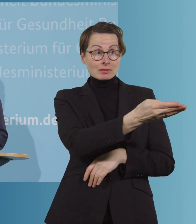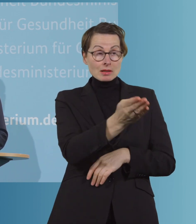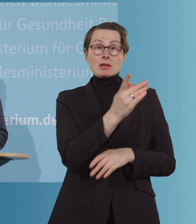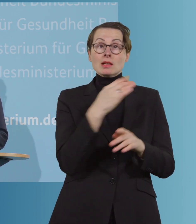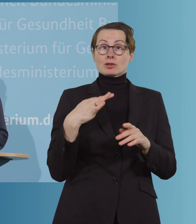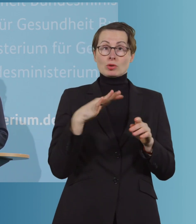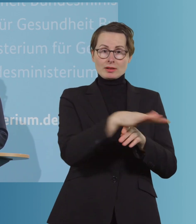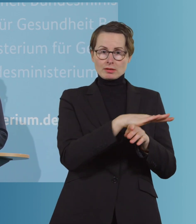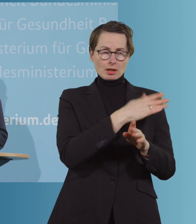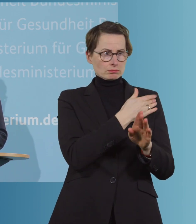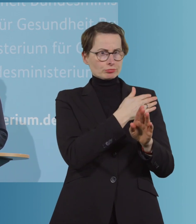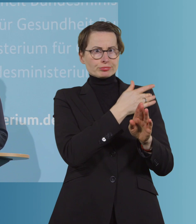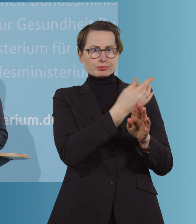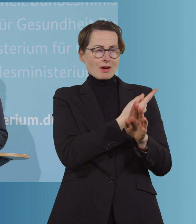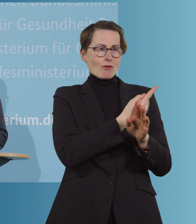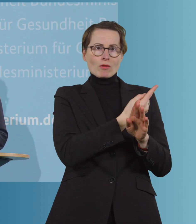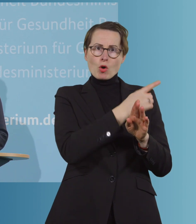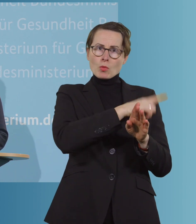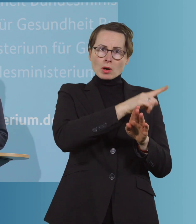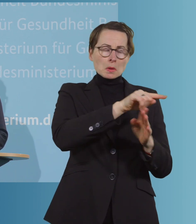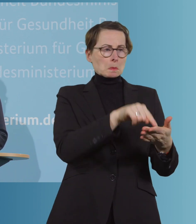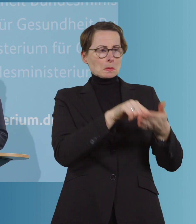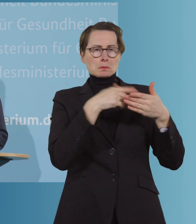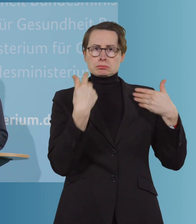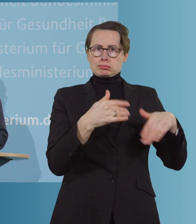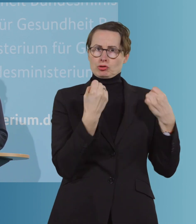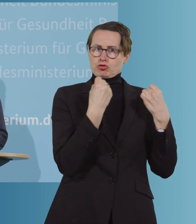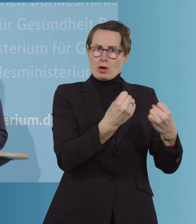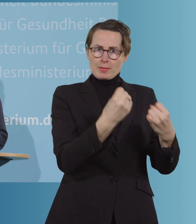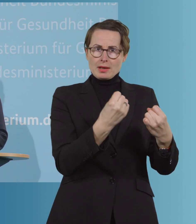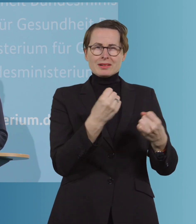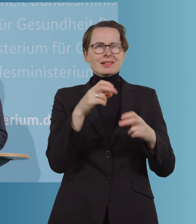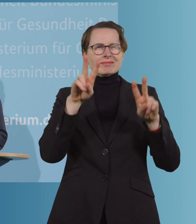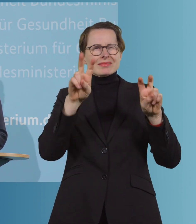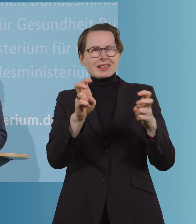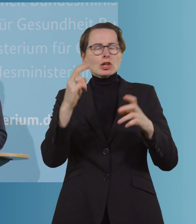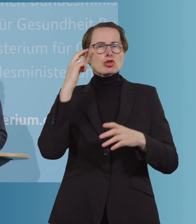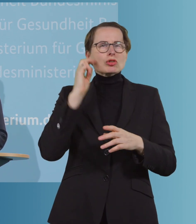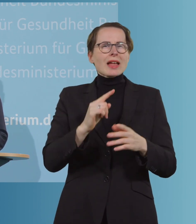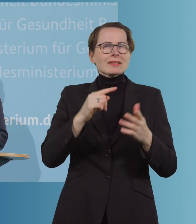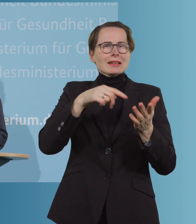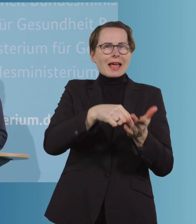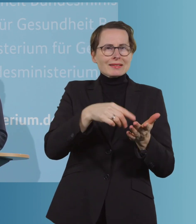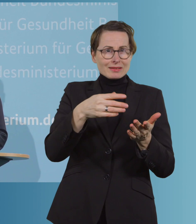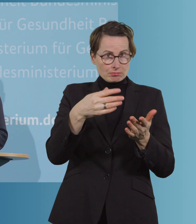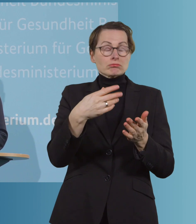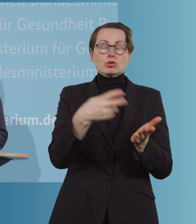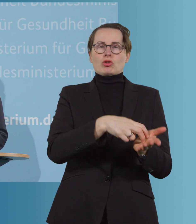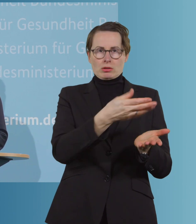letzten Wochen und Monaten gezeigt hat, wie robust es ist, den Stresstest bestanden hat. Das waren schwere Wochen mit sehr, sehr harten